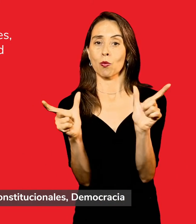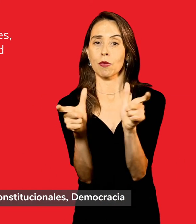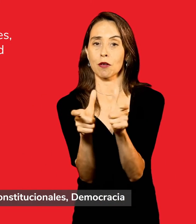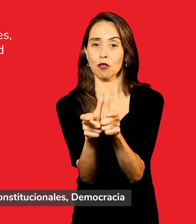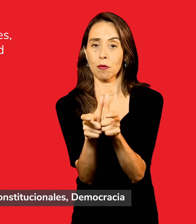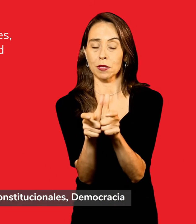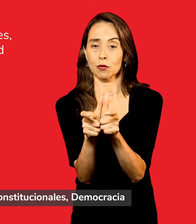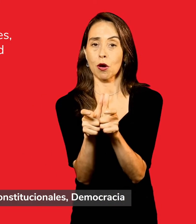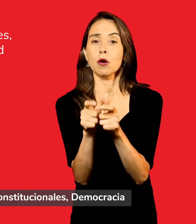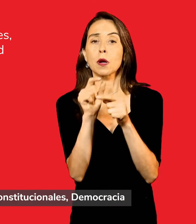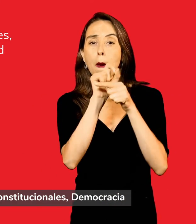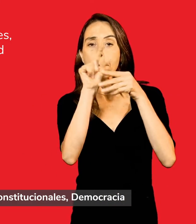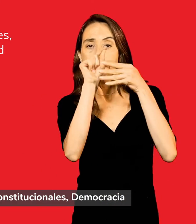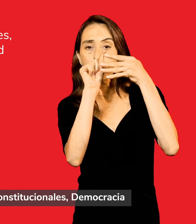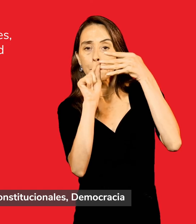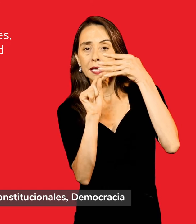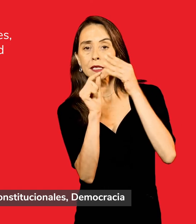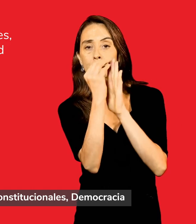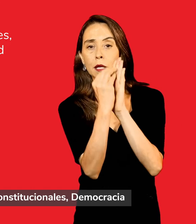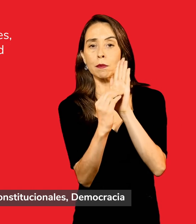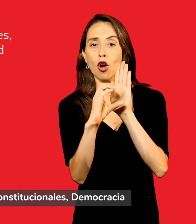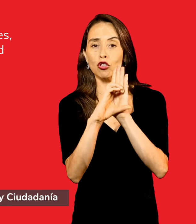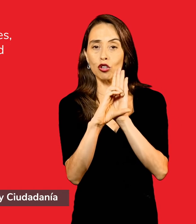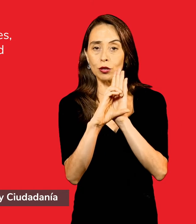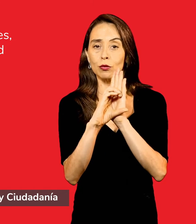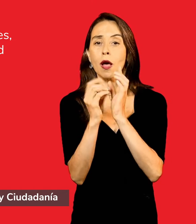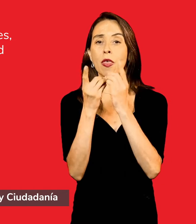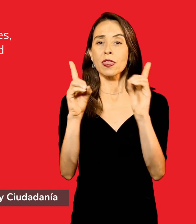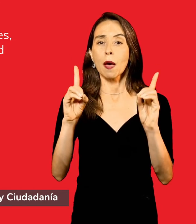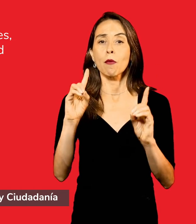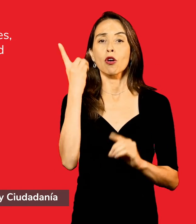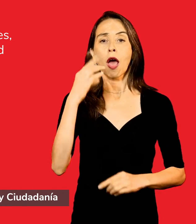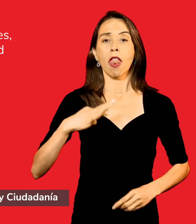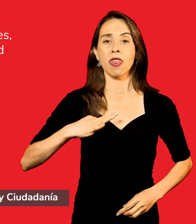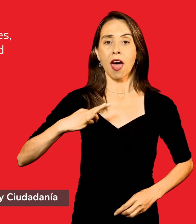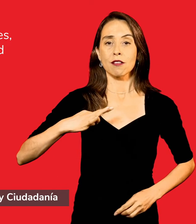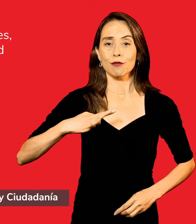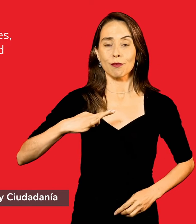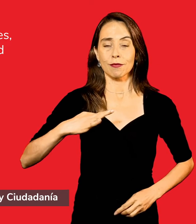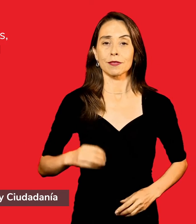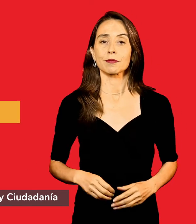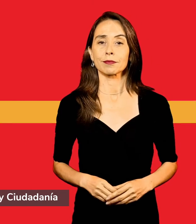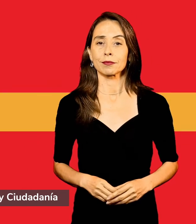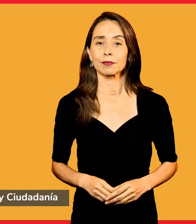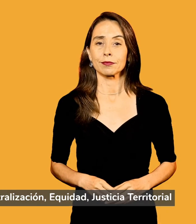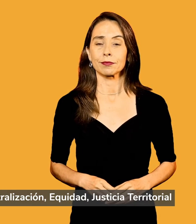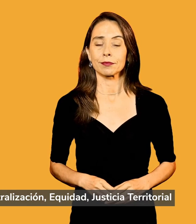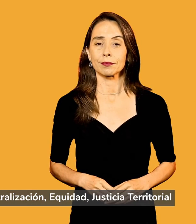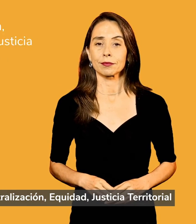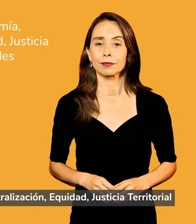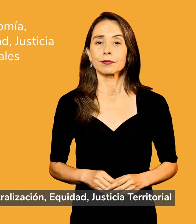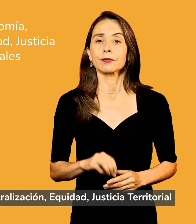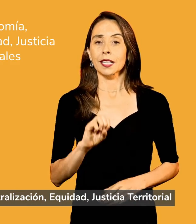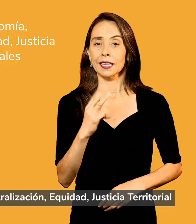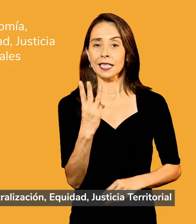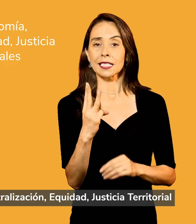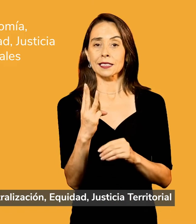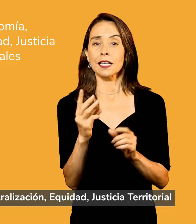sobre Principios Constitucionales, Democracia, Nacionalidad y Ciudadanía. 3. La de Forma de Estado,